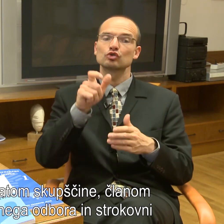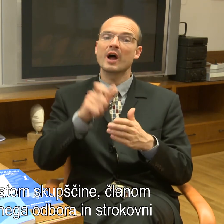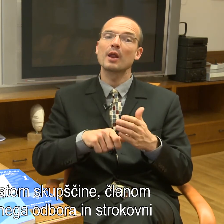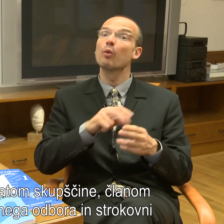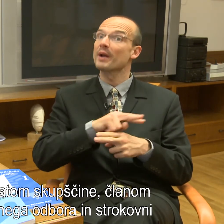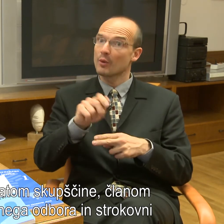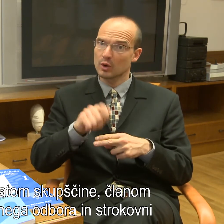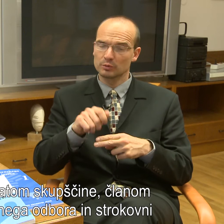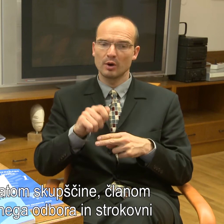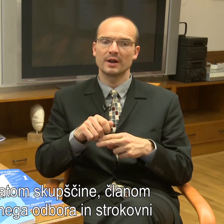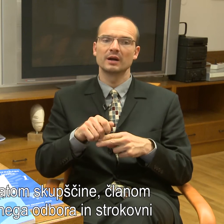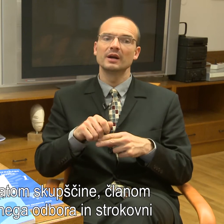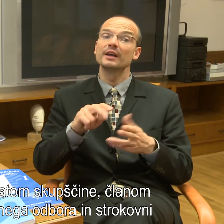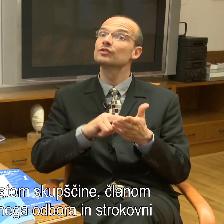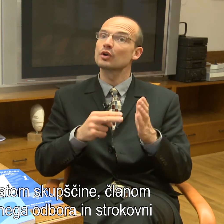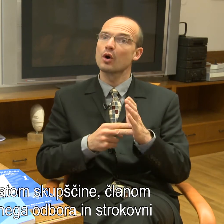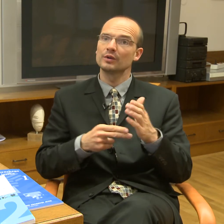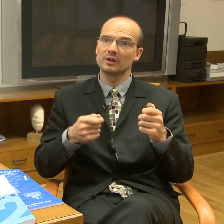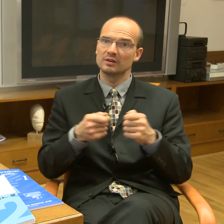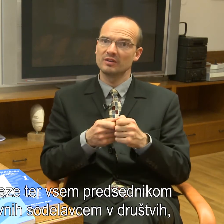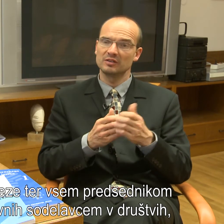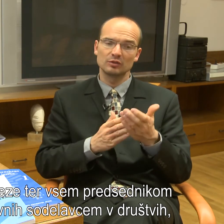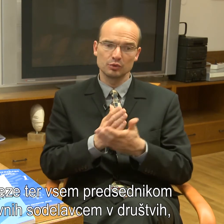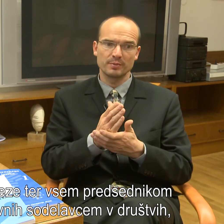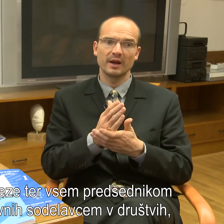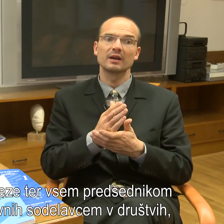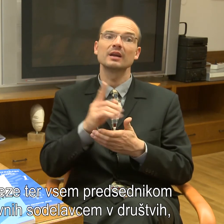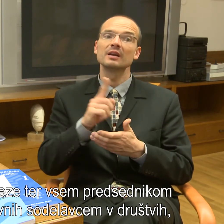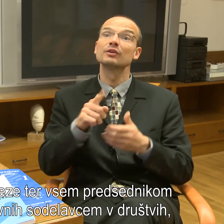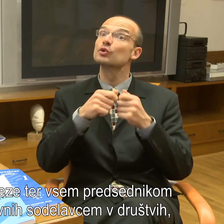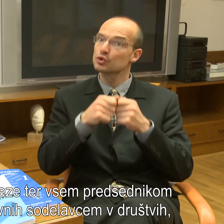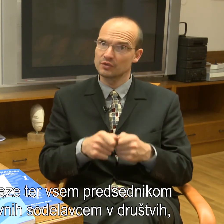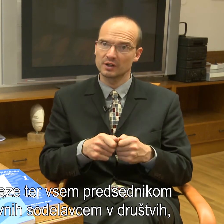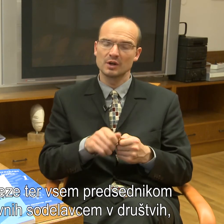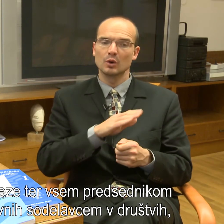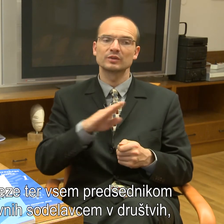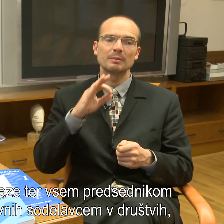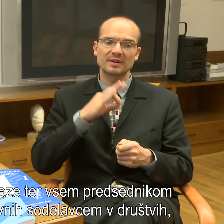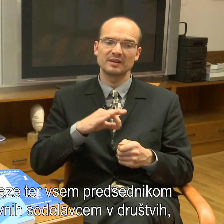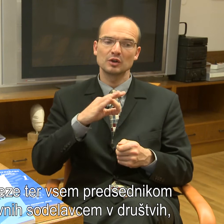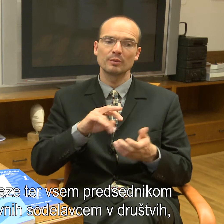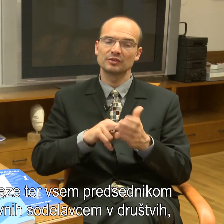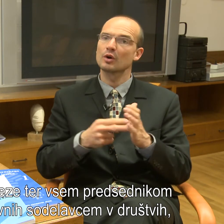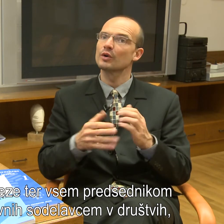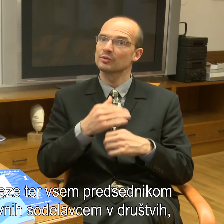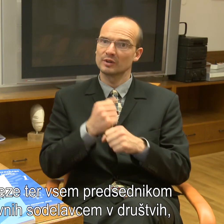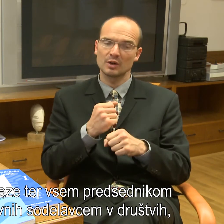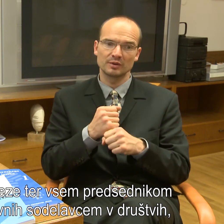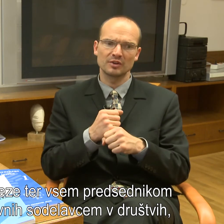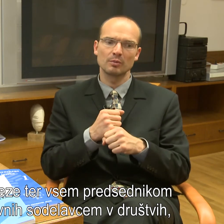članom upravnega odbora in strokovni zvezi službe in v društvih, vsem predsednikom in strokovnim sodelacem, da smo